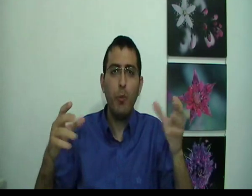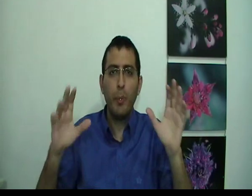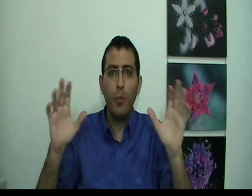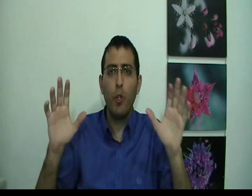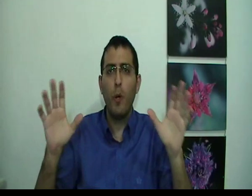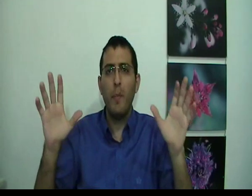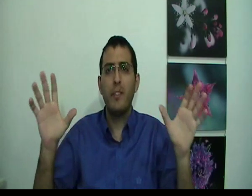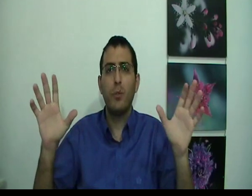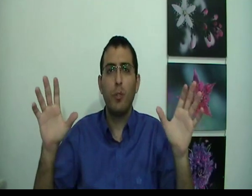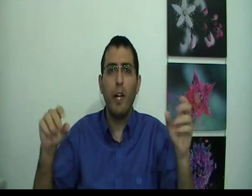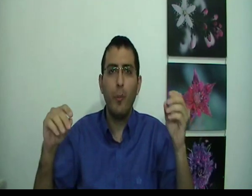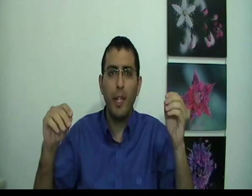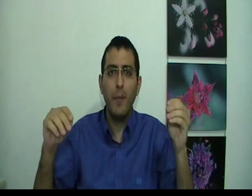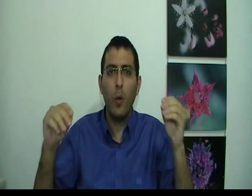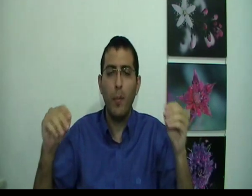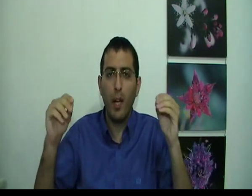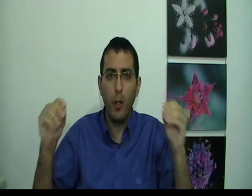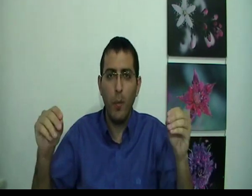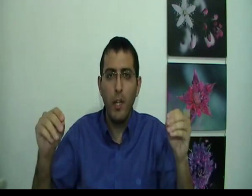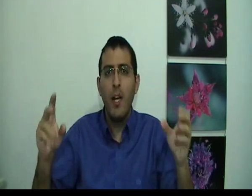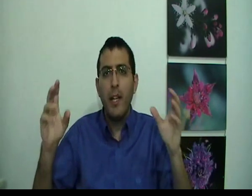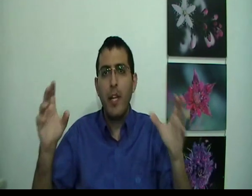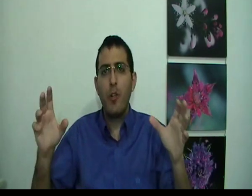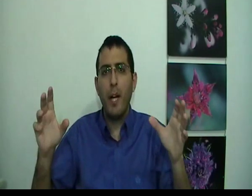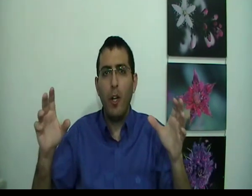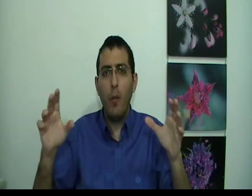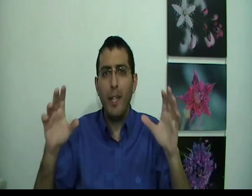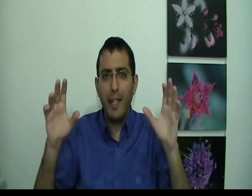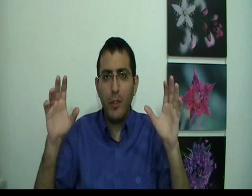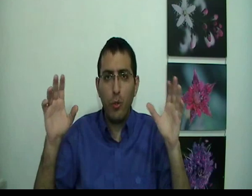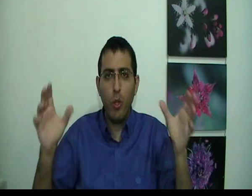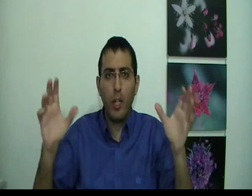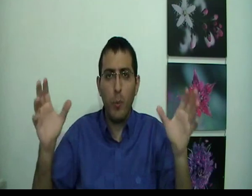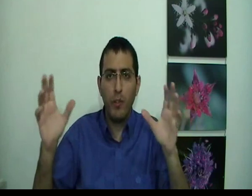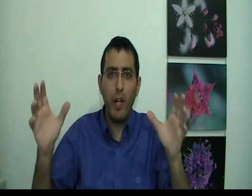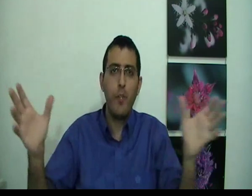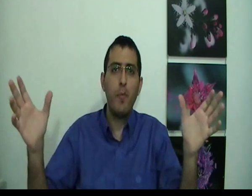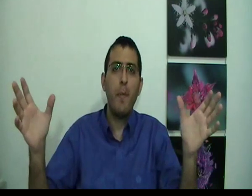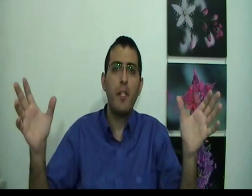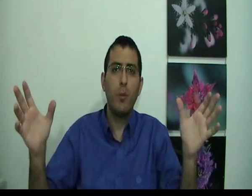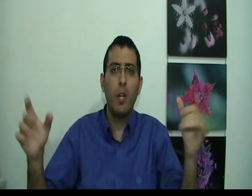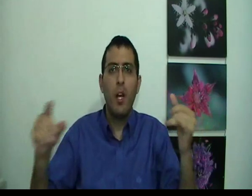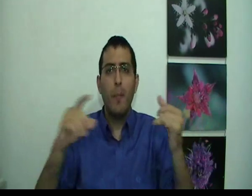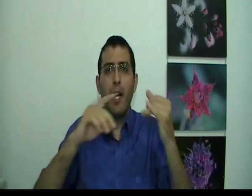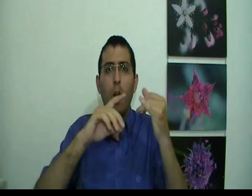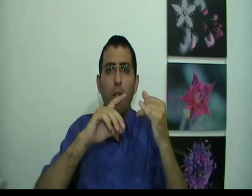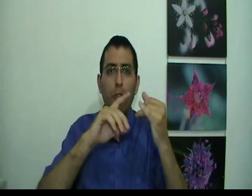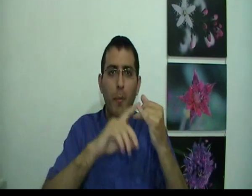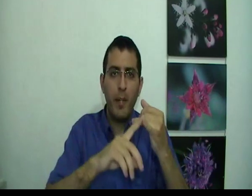הוא בדיוק כמו המציאות זאת אומרת שבן אדם חולם חלום יש לו בחלום את אותו כמות דברים שיש במציאות בחלום יש דומם,